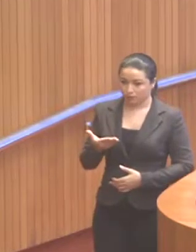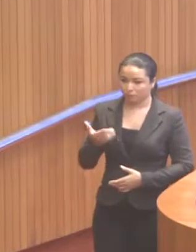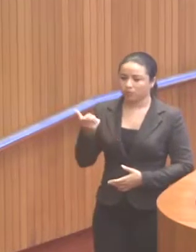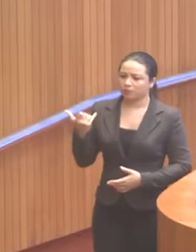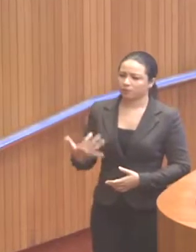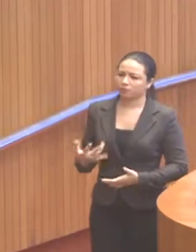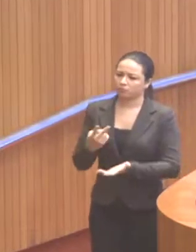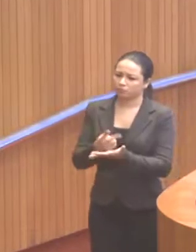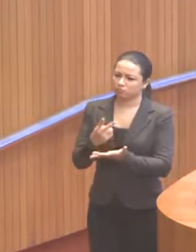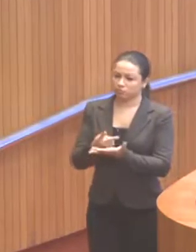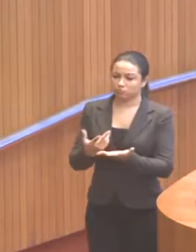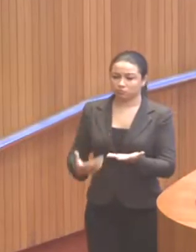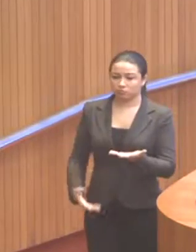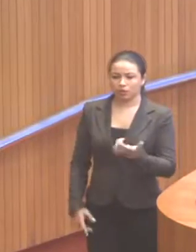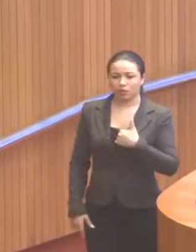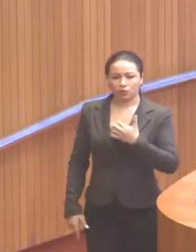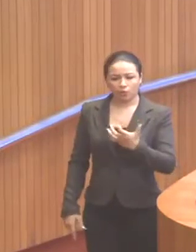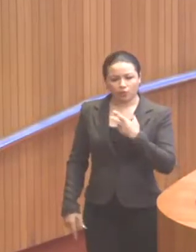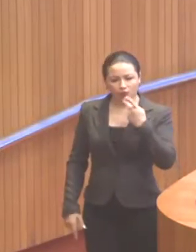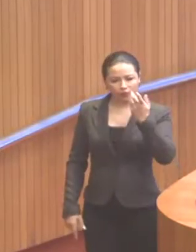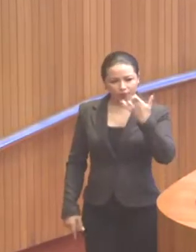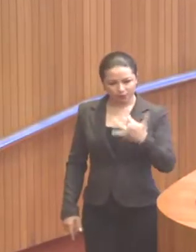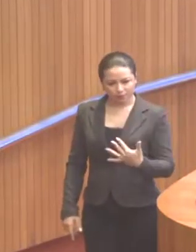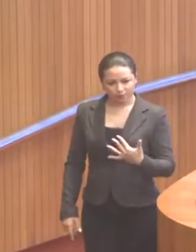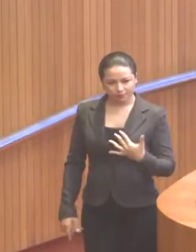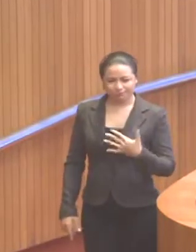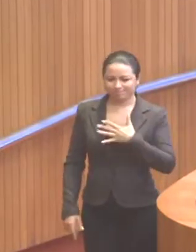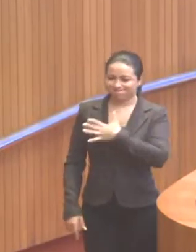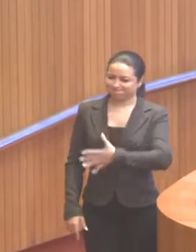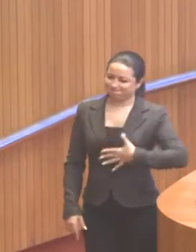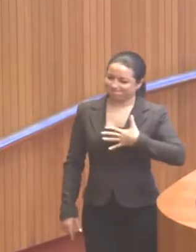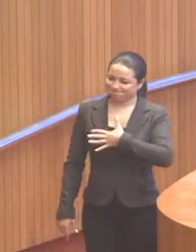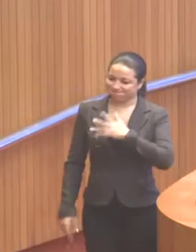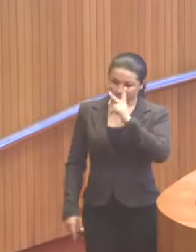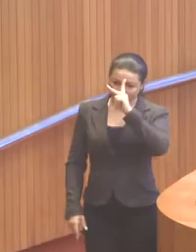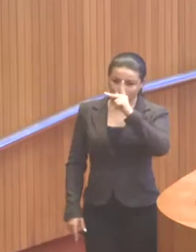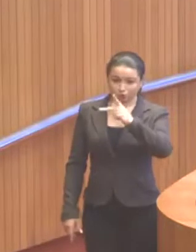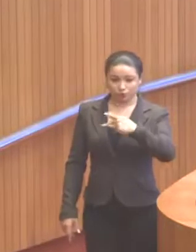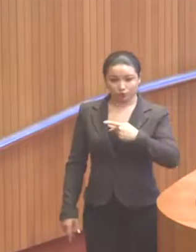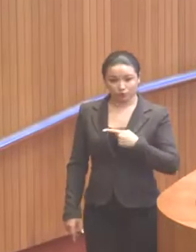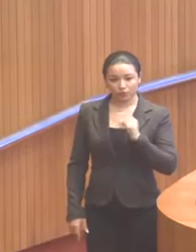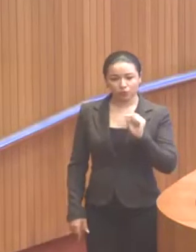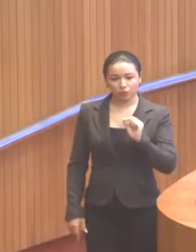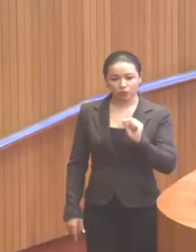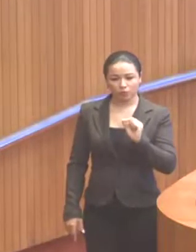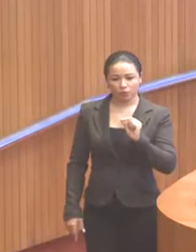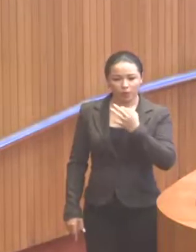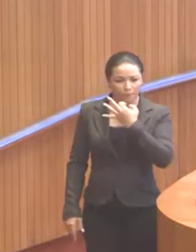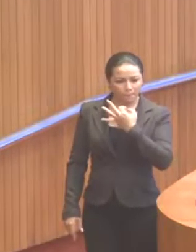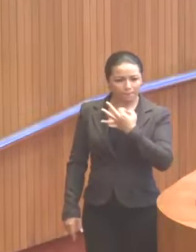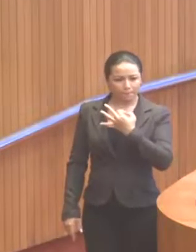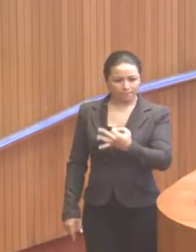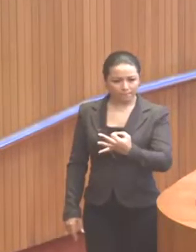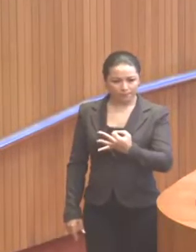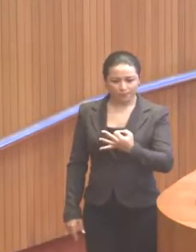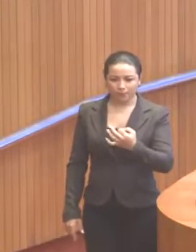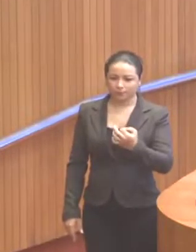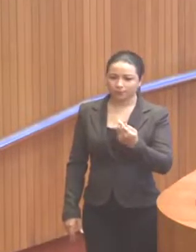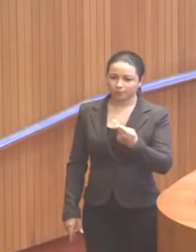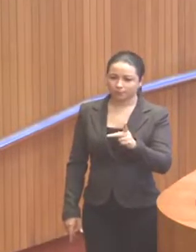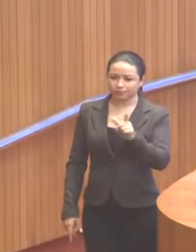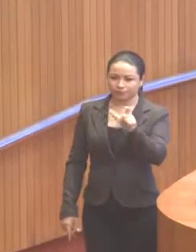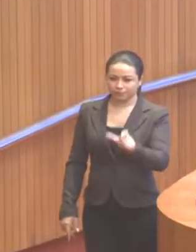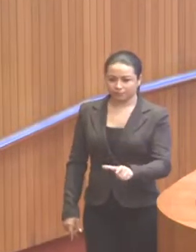fala, eu quero dizer que fiquei muito feliz com a posição da nossa